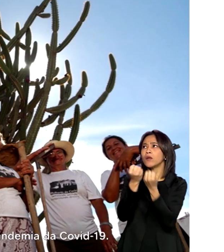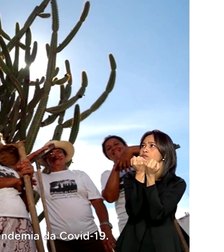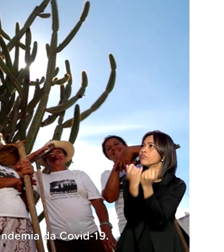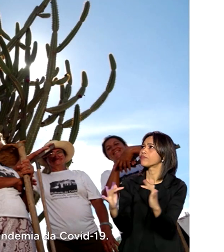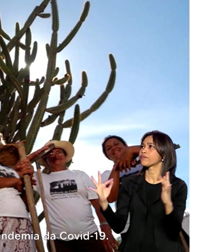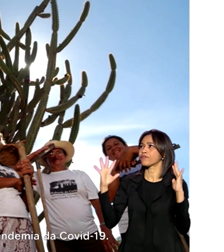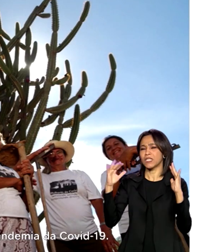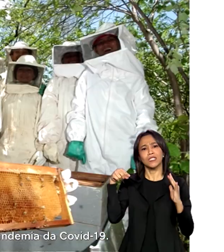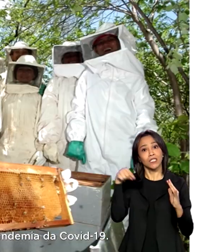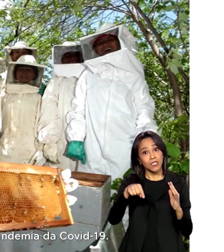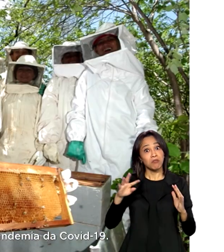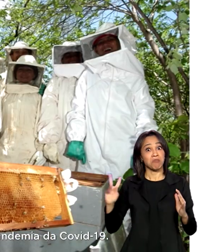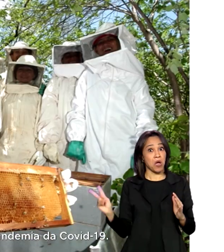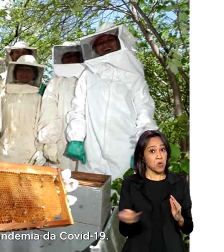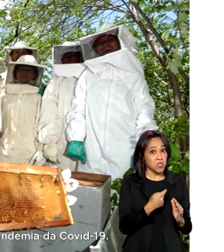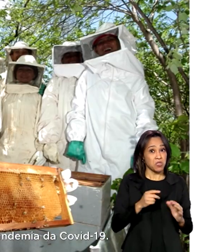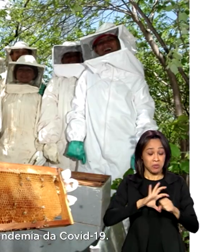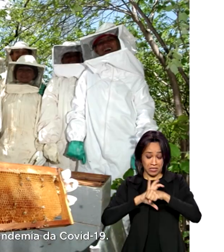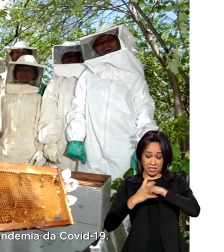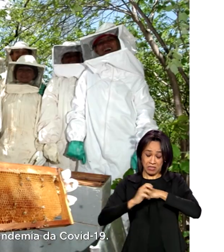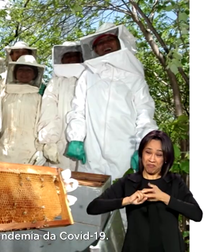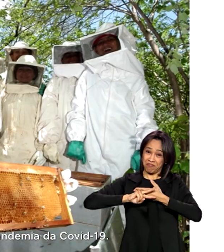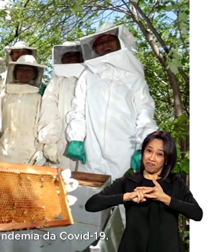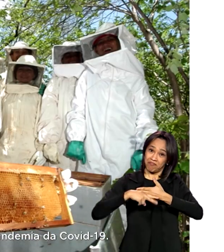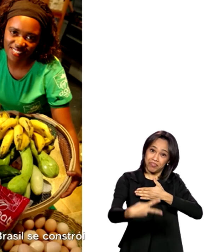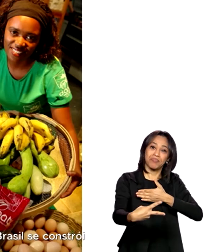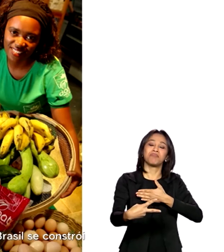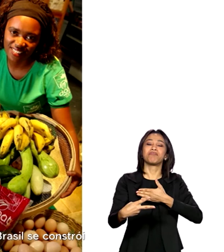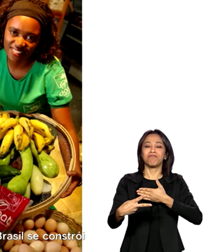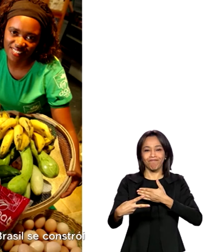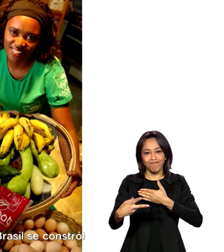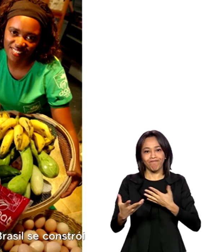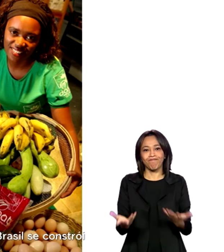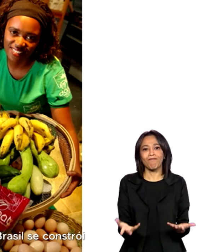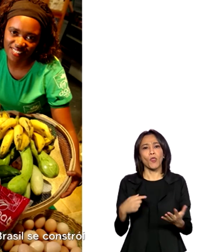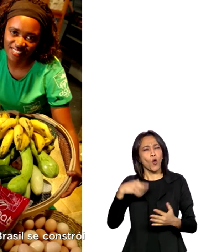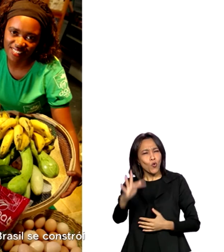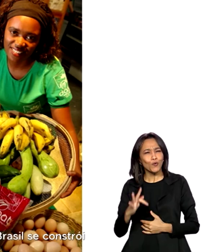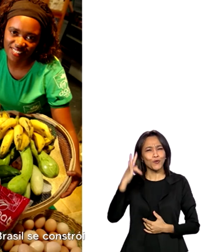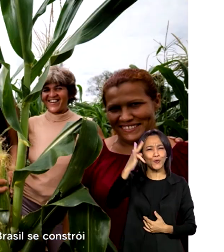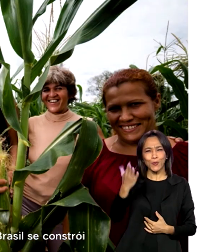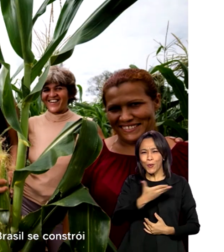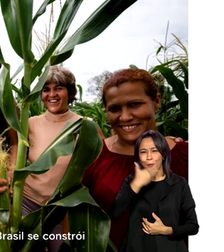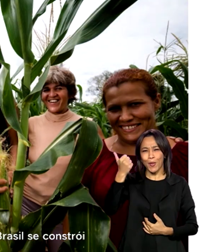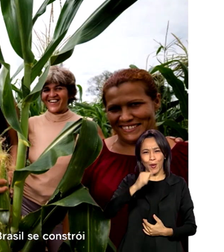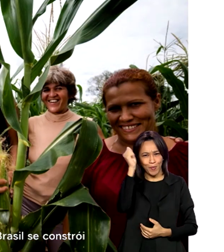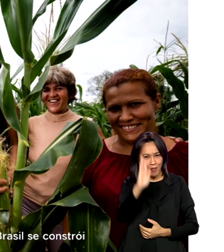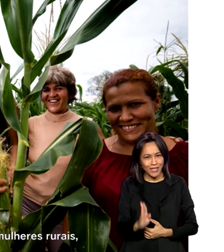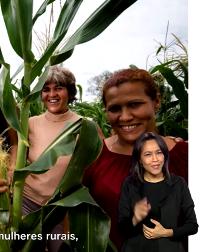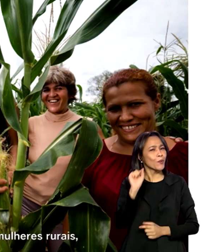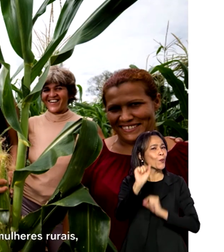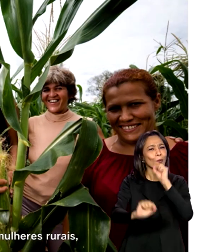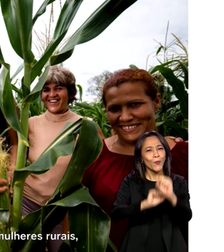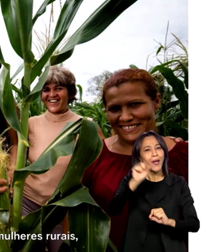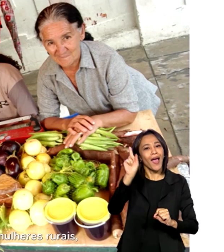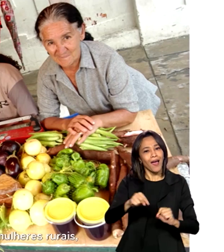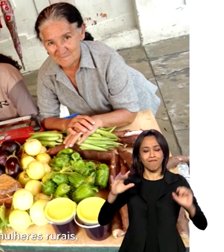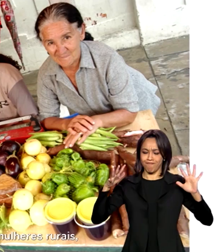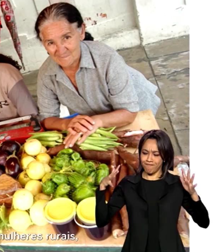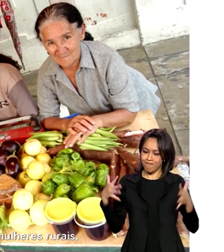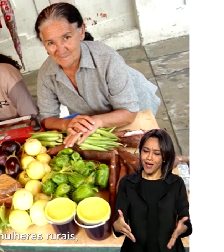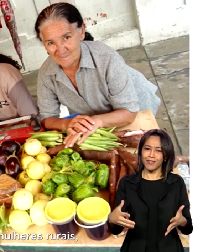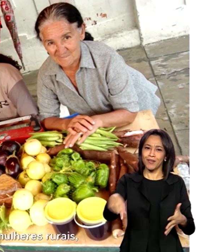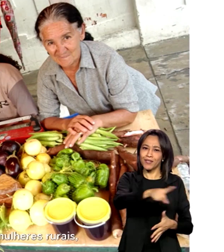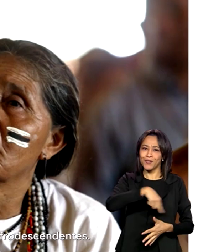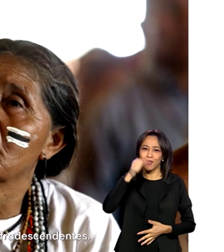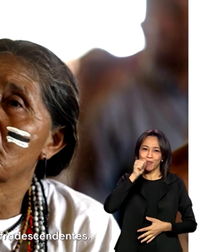agravados pelo impacto da pandemia da Covid-19. Um futuro melhor para o Brasil se constrói com a participação